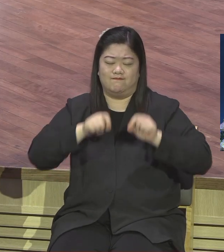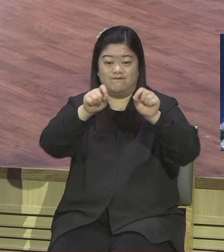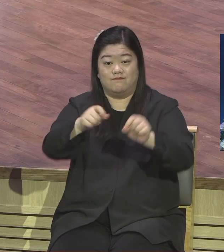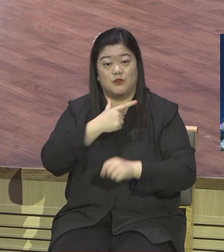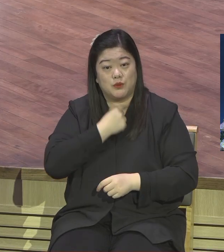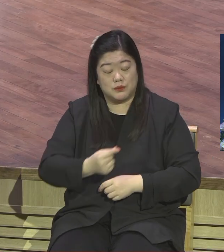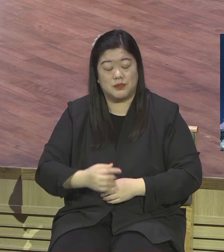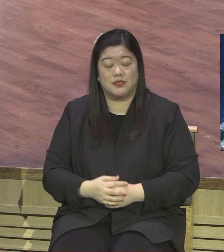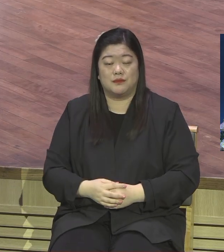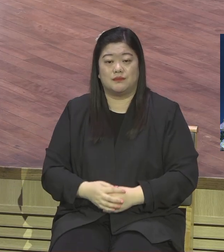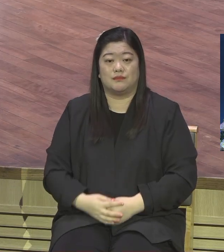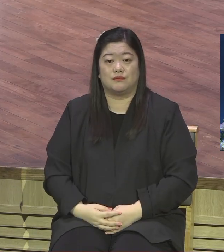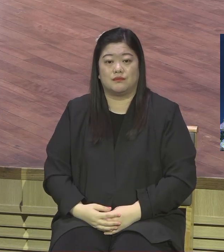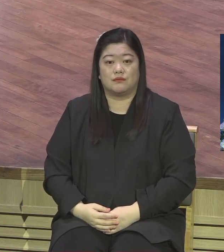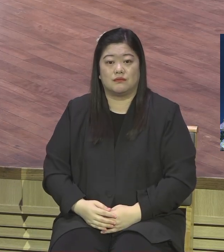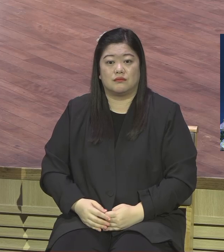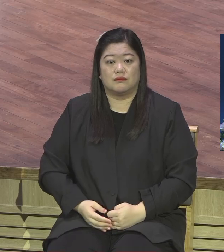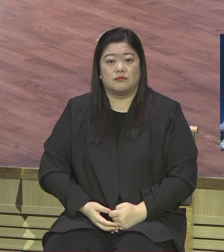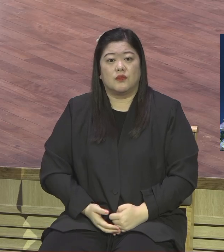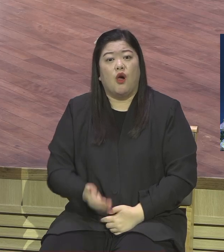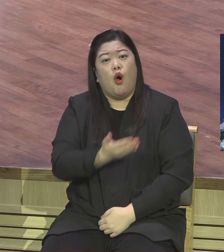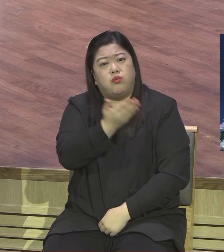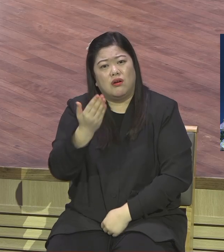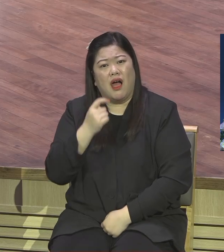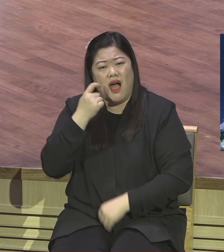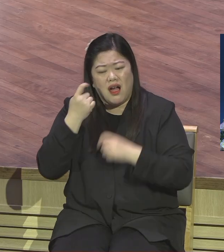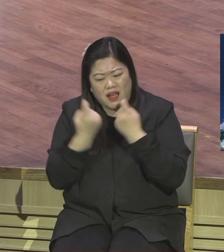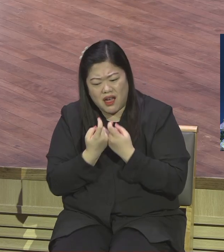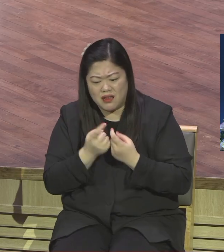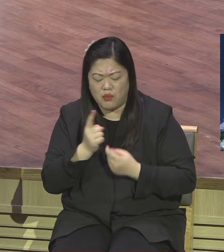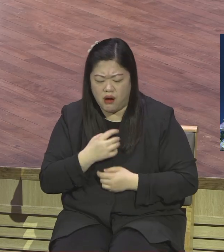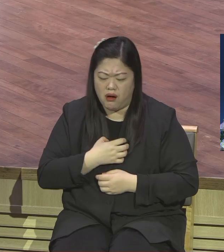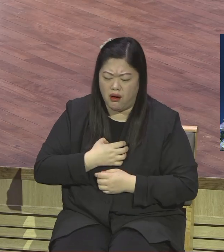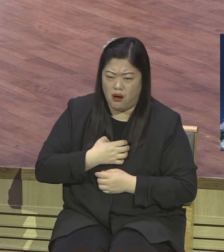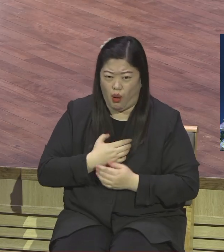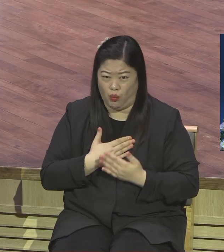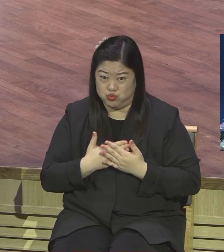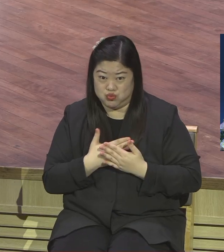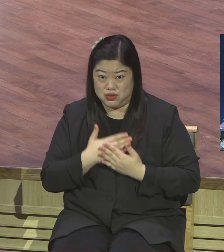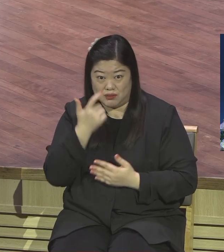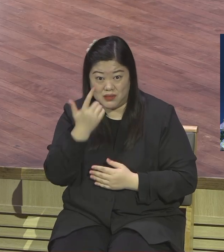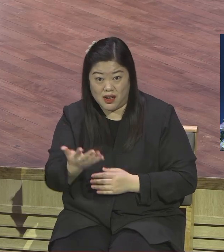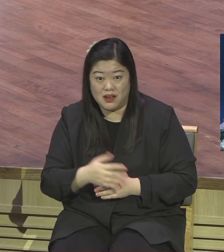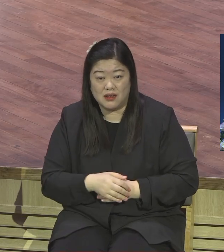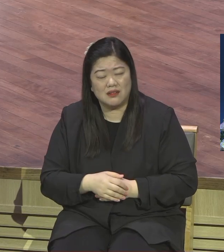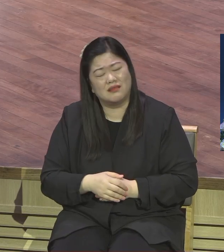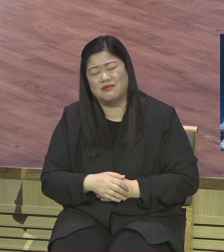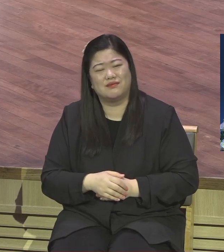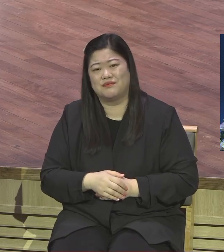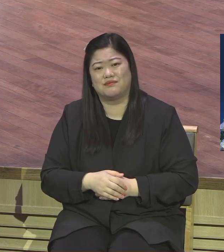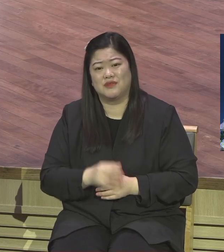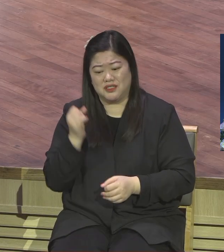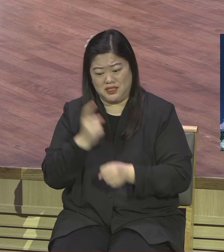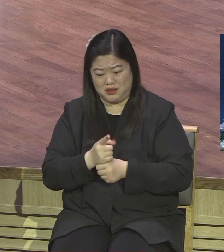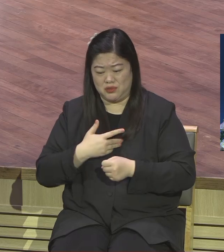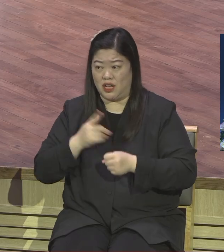겁납니까 뭐가 무슬까 뭐가 두렵습니까 천국이 보장되어 오늘 죽은 천국이에요 하나님